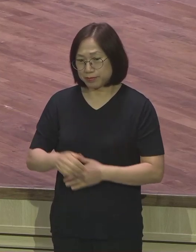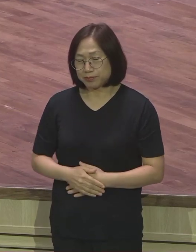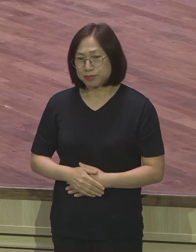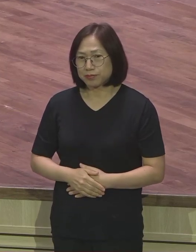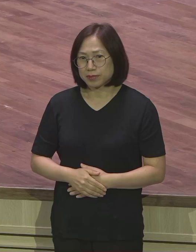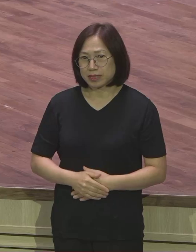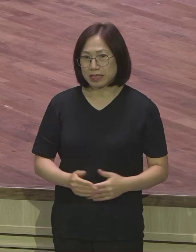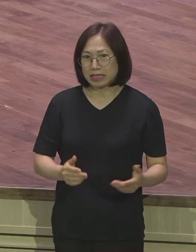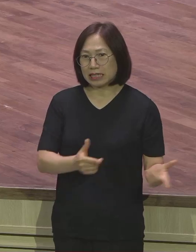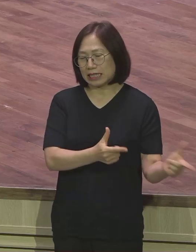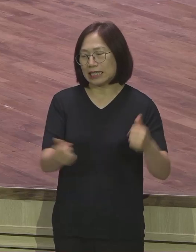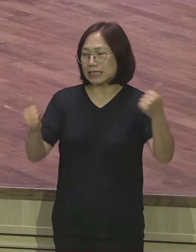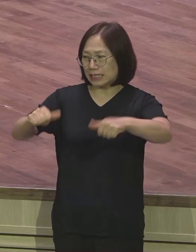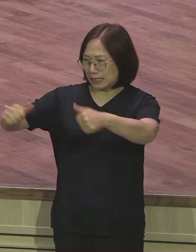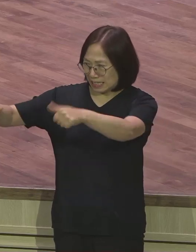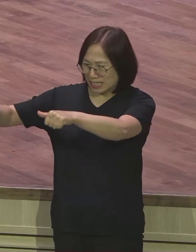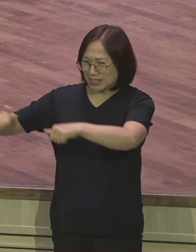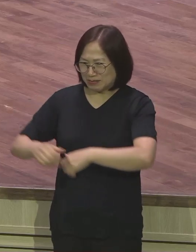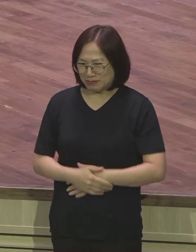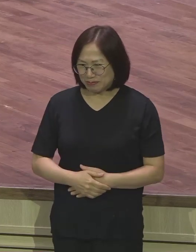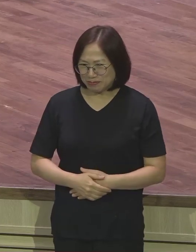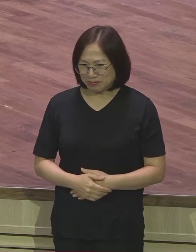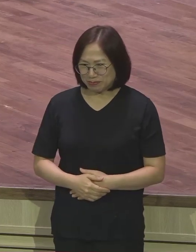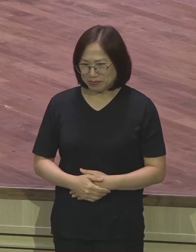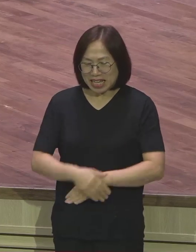인사하겠습니다. 옆에 분들 보시면서 잘 오셨습니다.